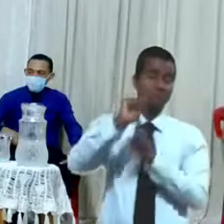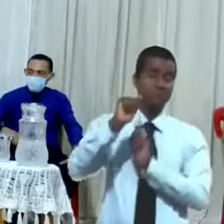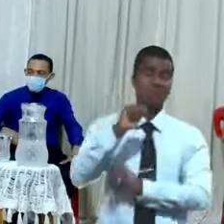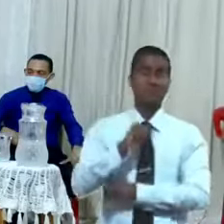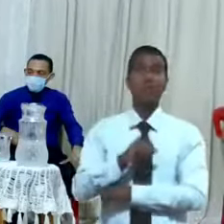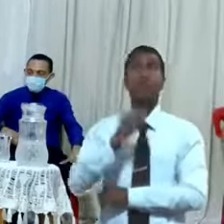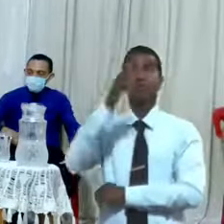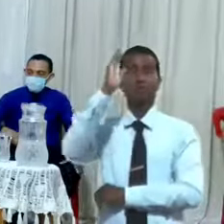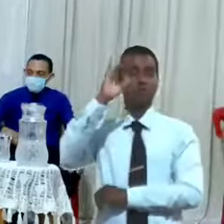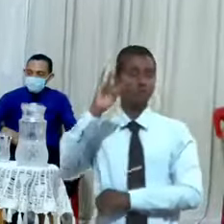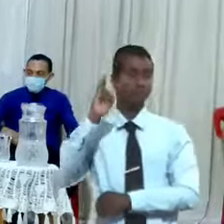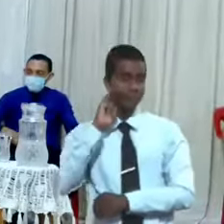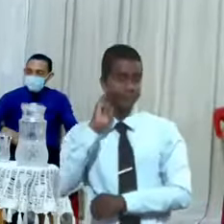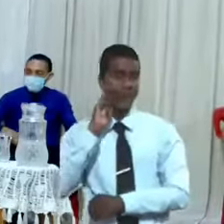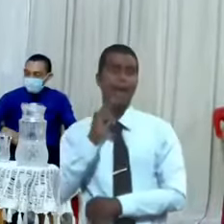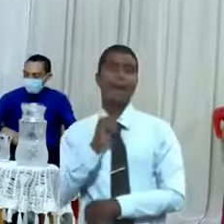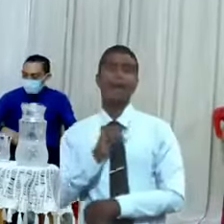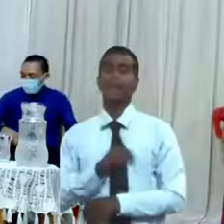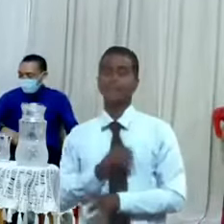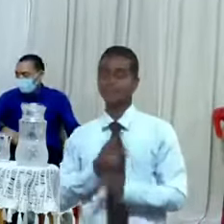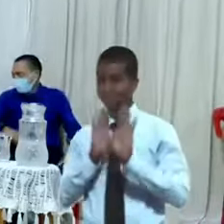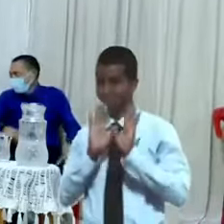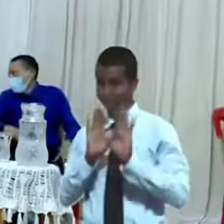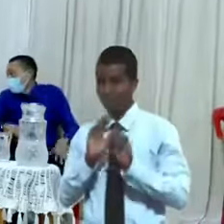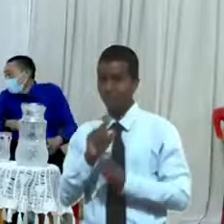amárrate los pantalones como varón